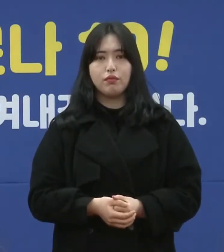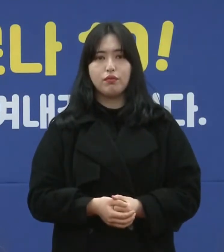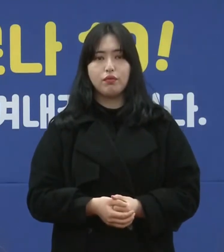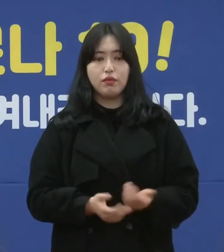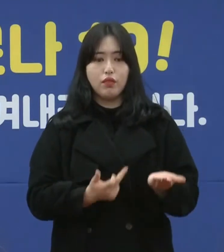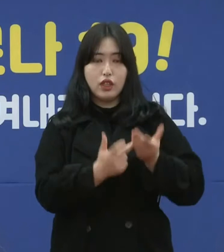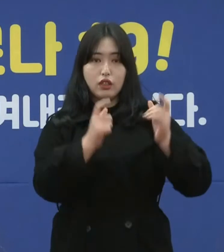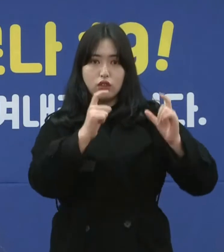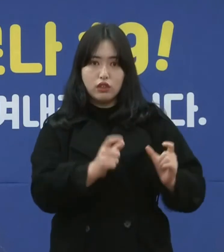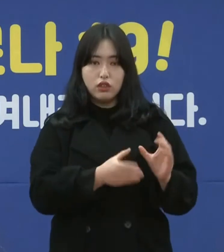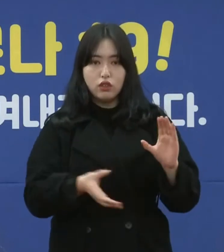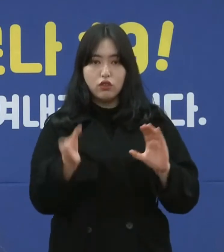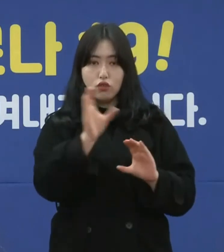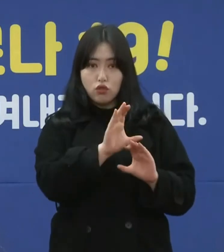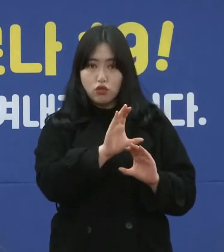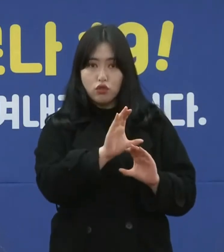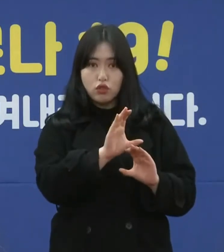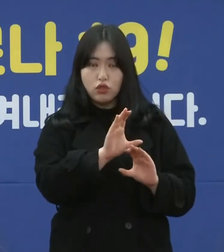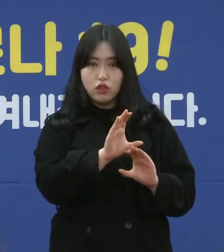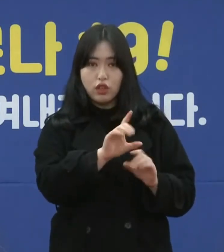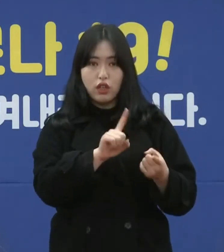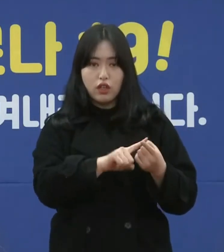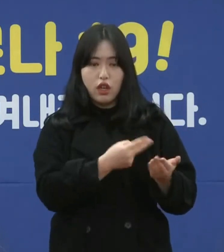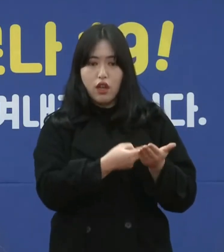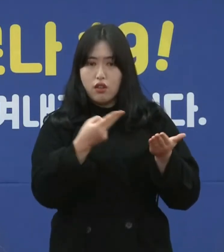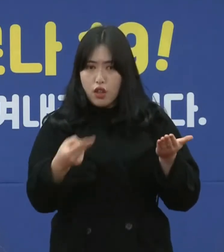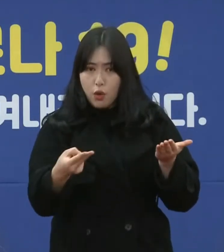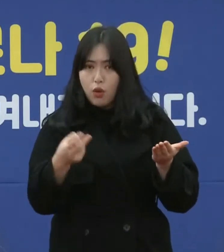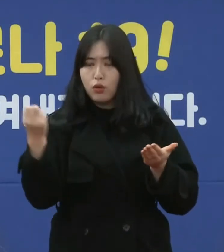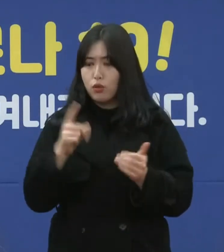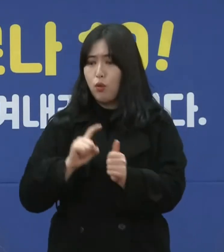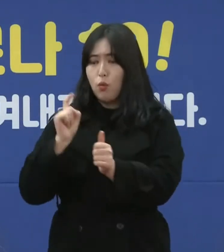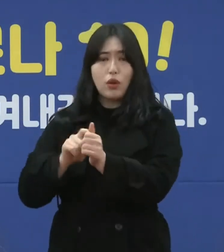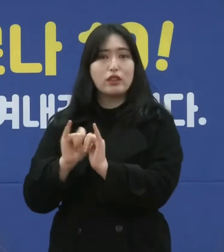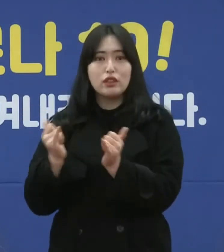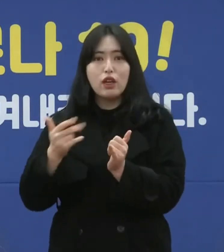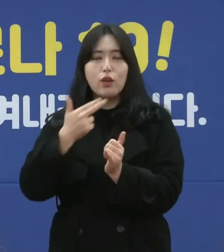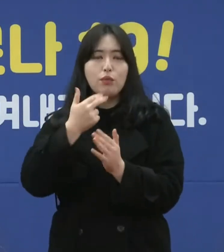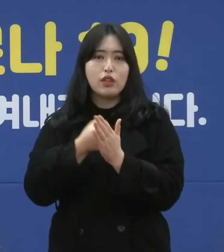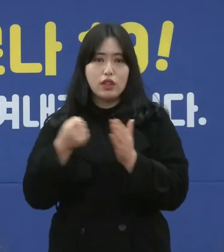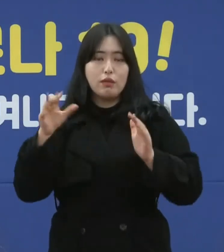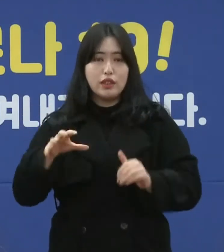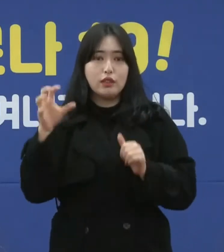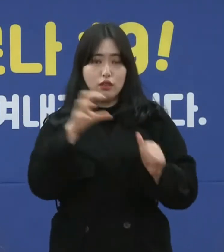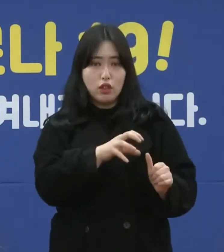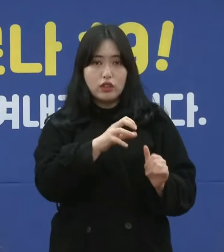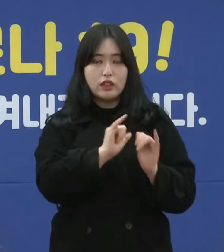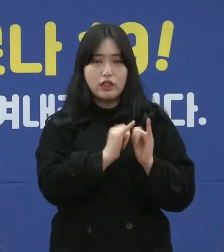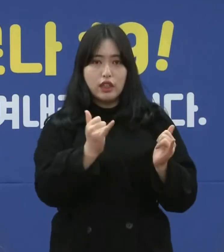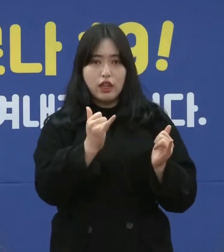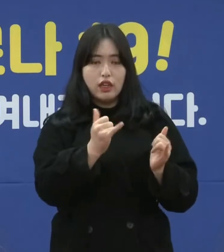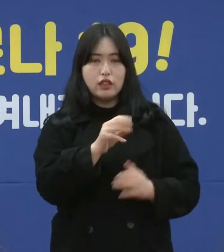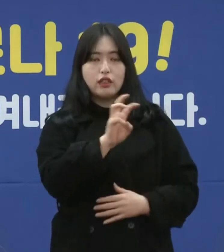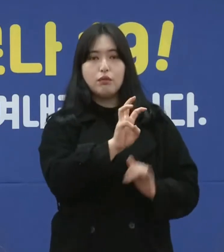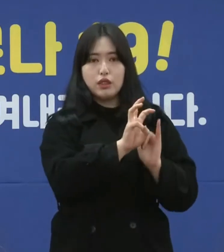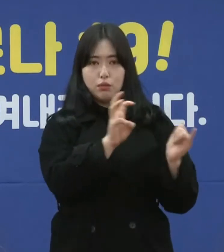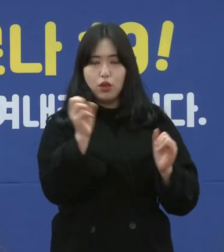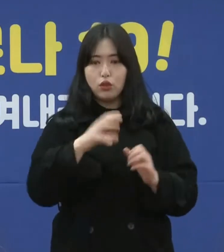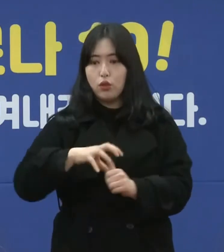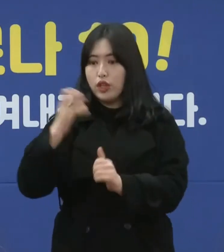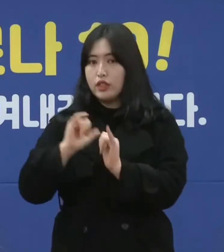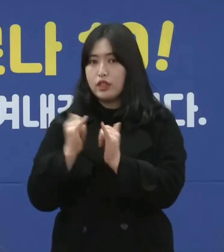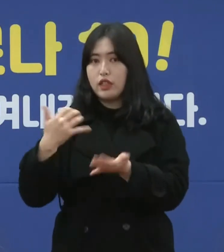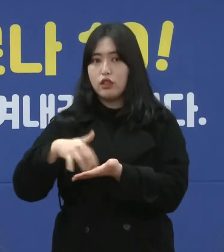제주 지역에서 추가로 확대화된 자와 확진자가 없어서 현재 격리 중인 도내 확진자는 30명 또 격리